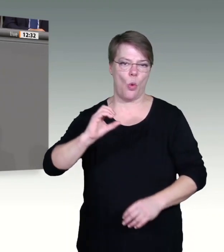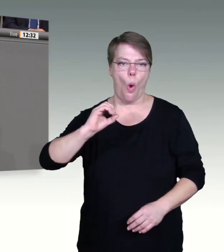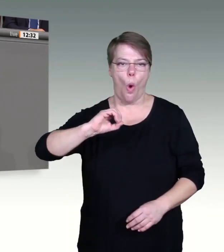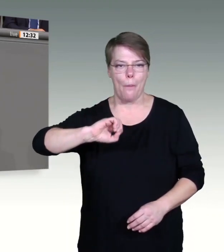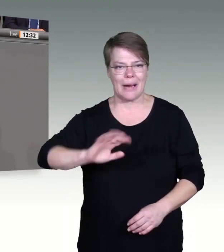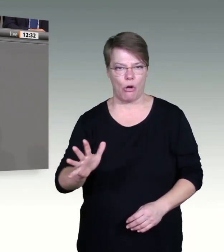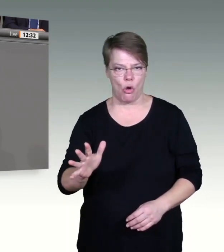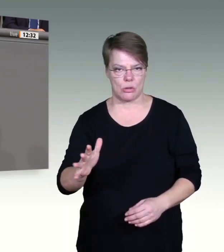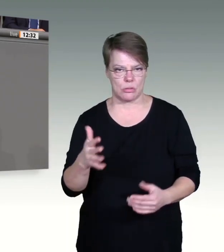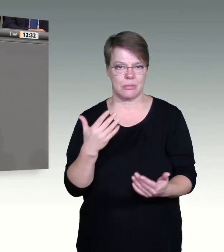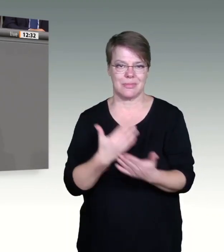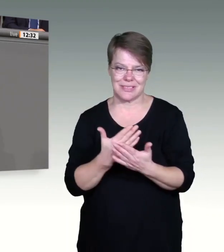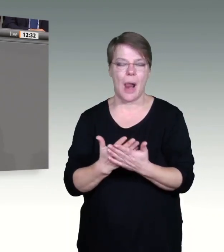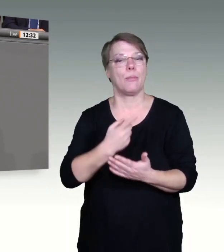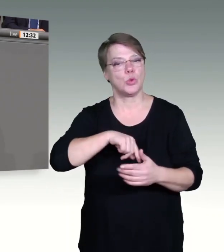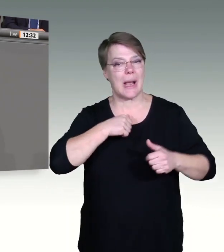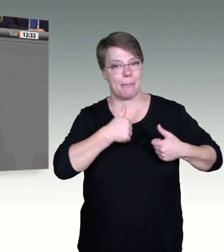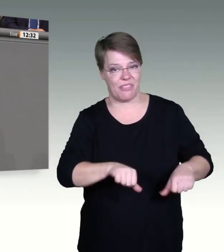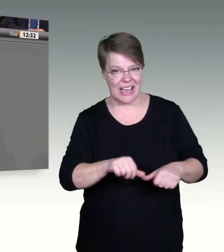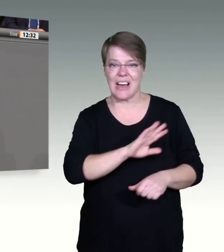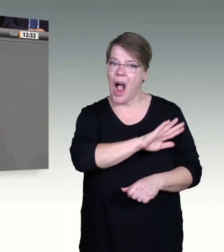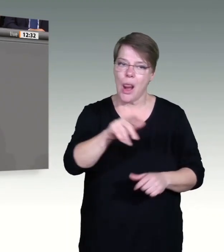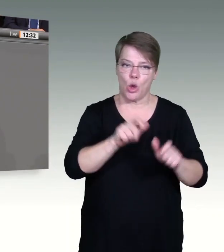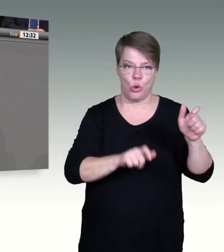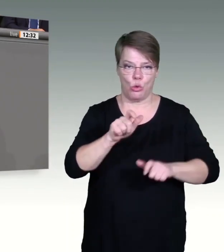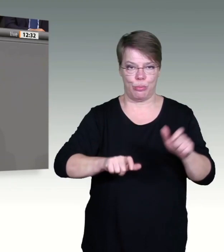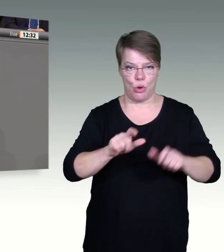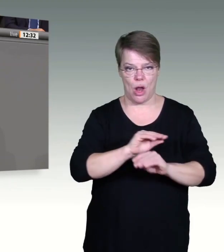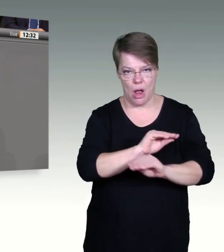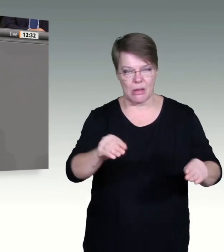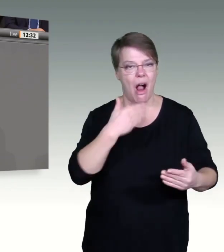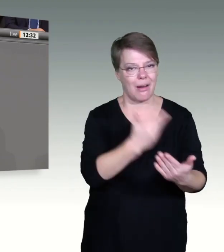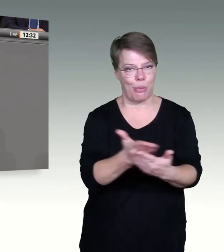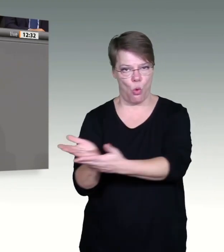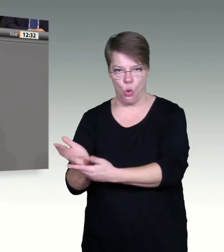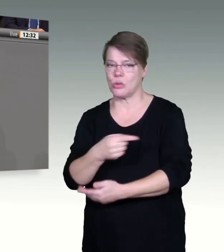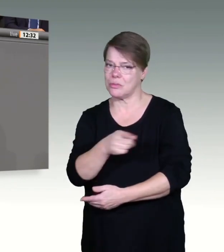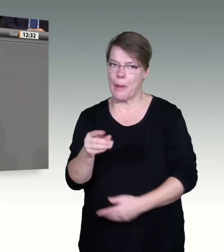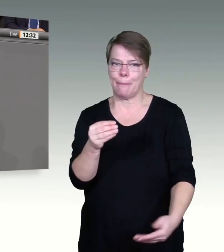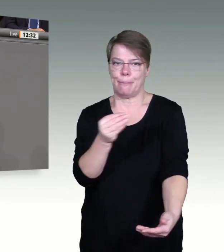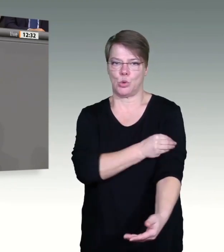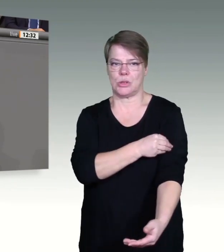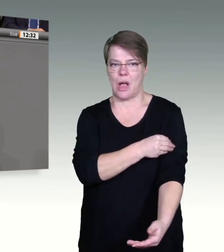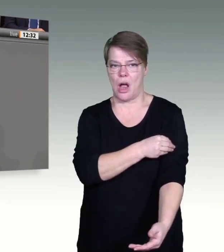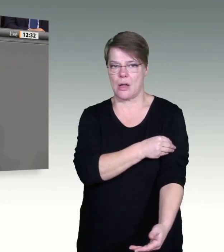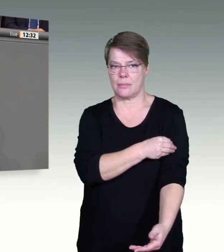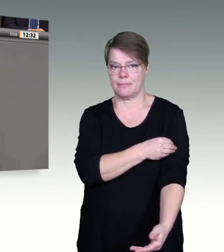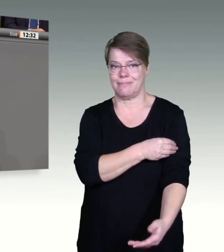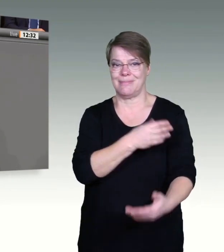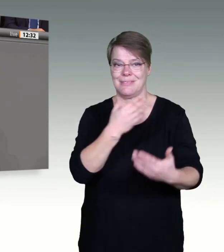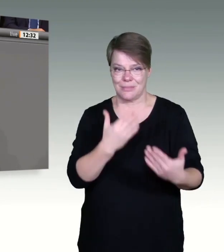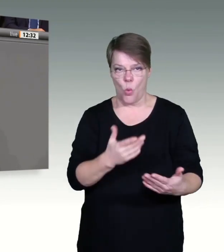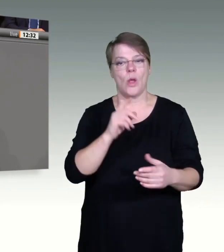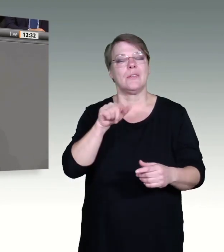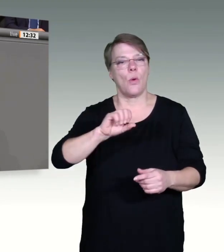Logistik dabei seit geraumer Zeit Kopfschmerzen bereitet. Deswegen richten wir einen Krisenstab ein, um dieses Problem